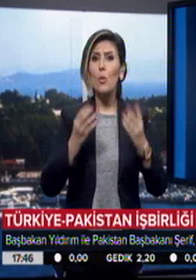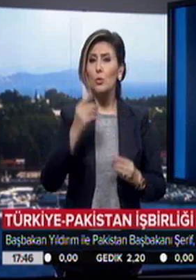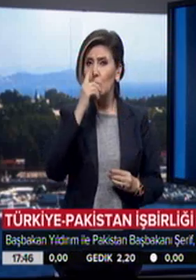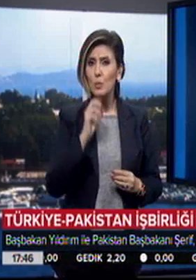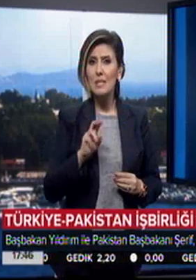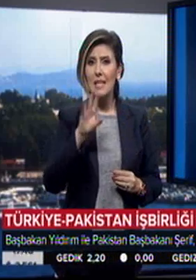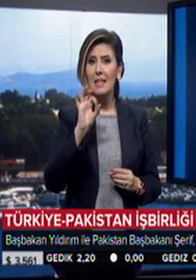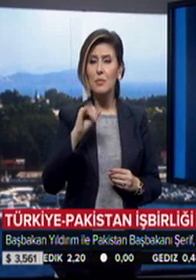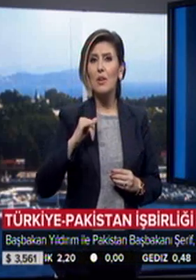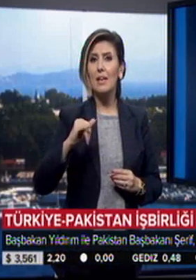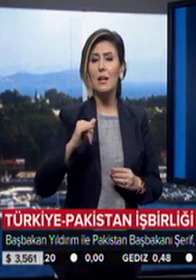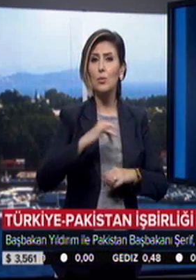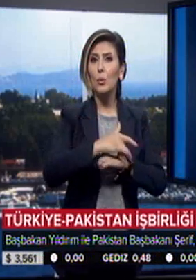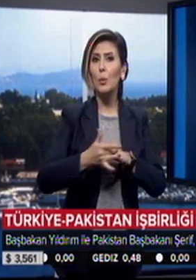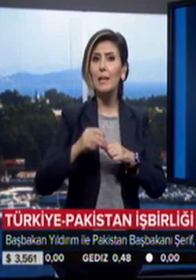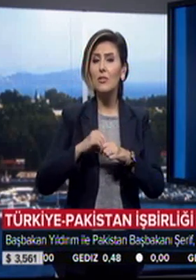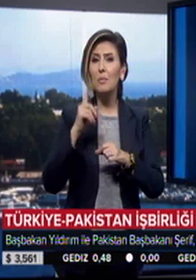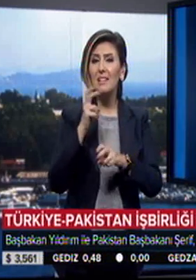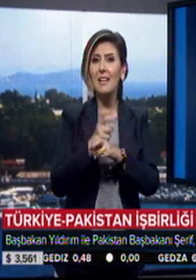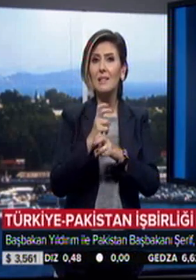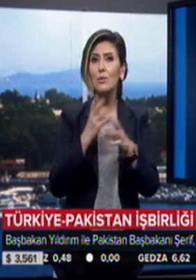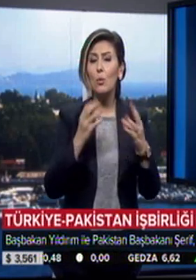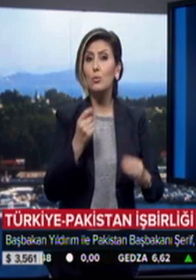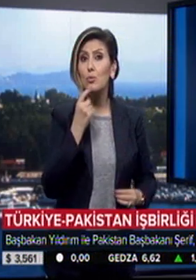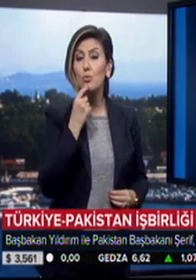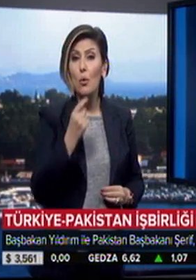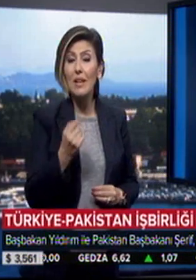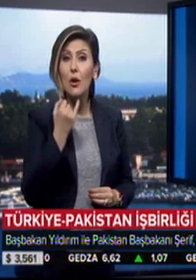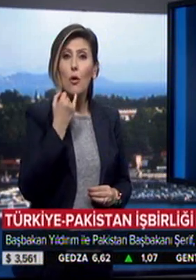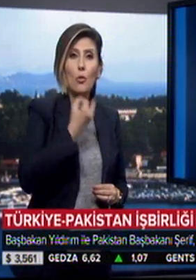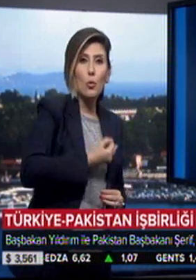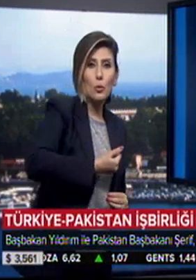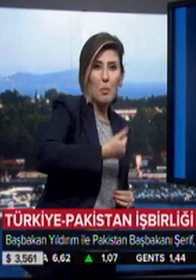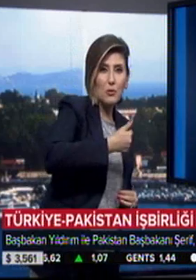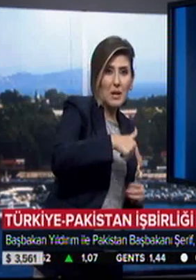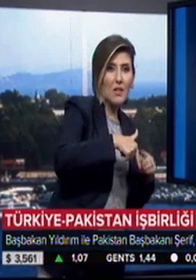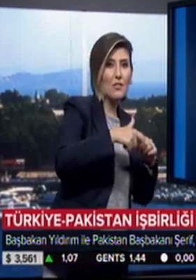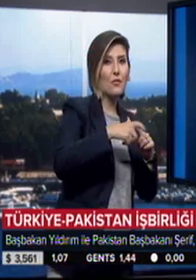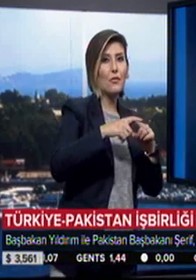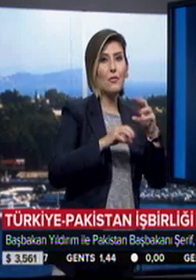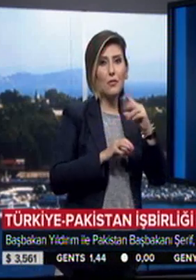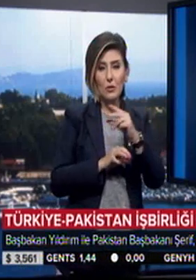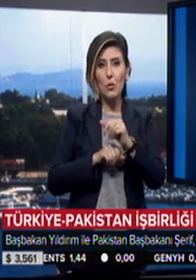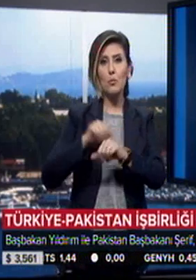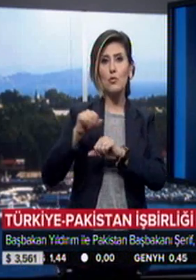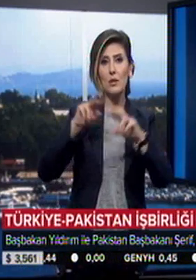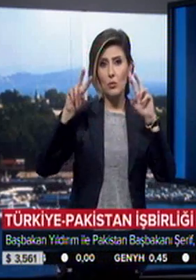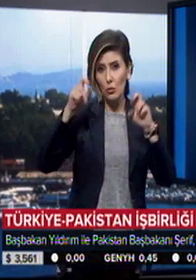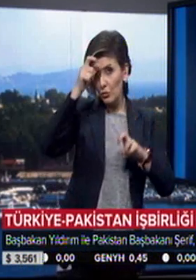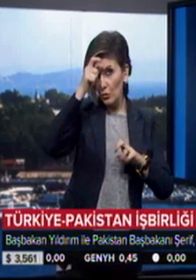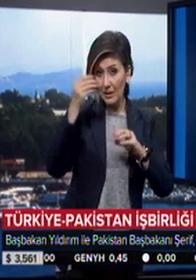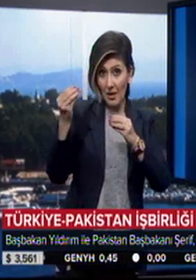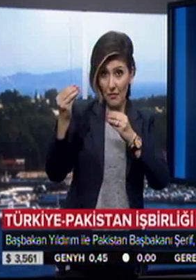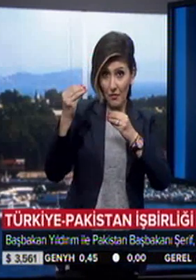bulunduğu 170'e yakın ülke için bir tehdit olduğunu söyledi. Konuk Başbakan da FETÖ'yle mücadele konusunda Türkiye'ye